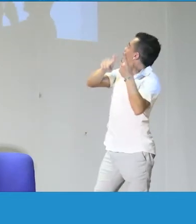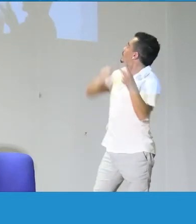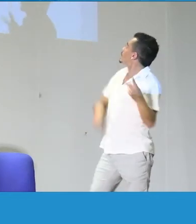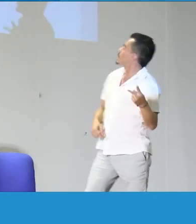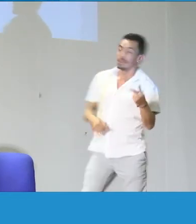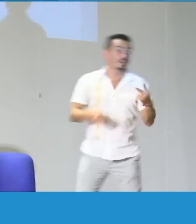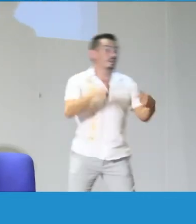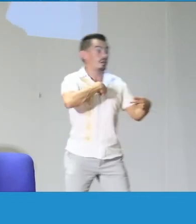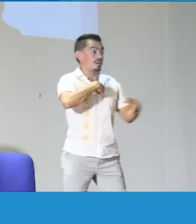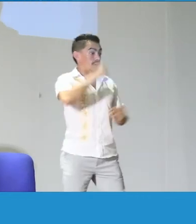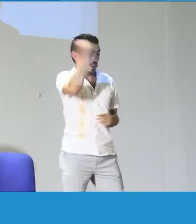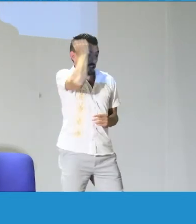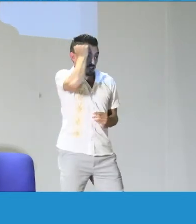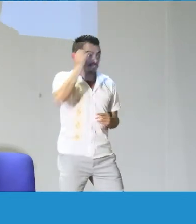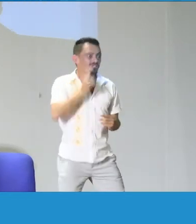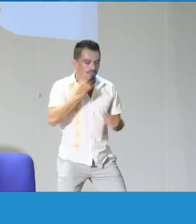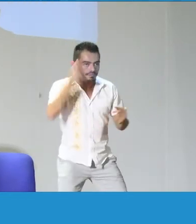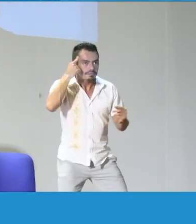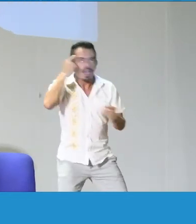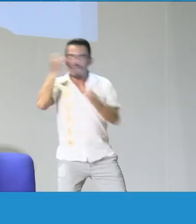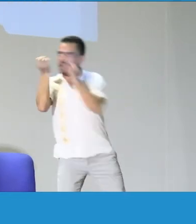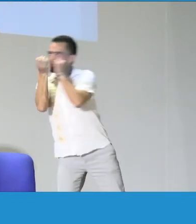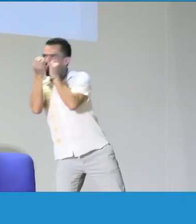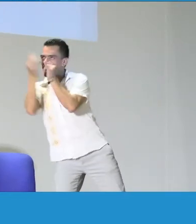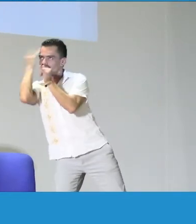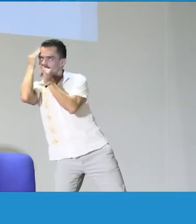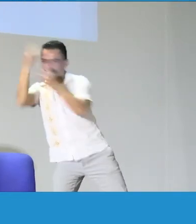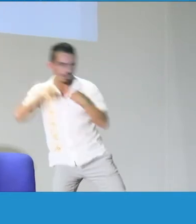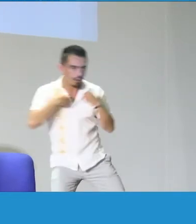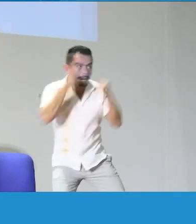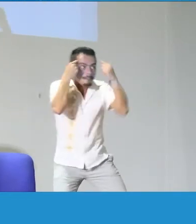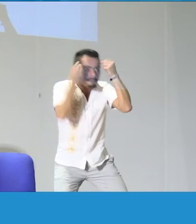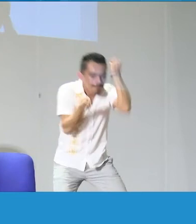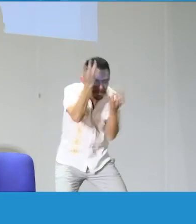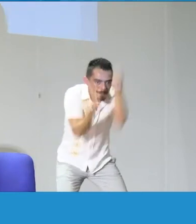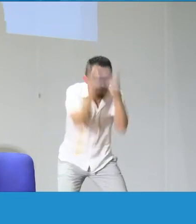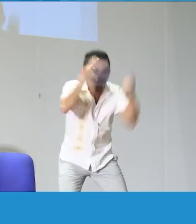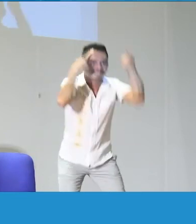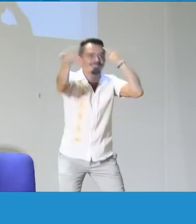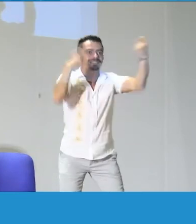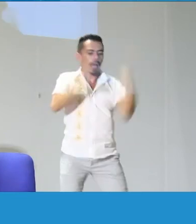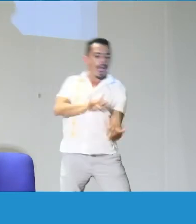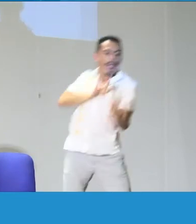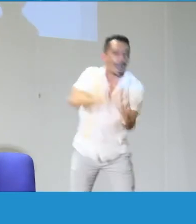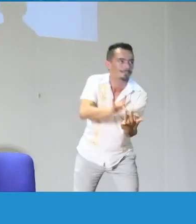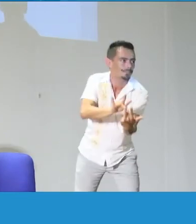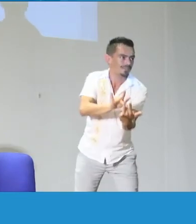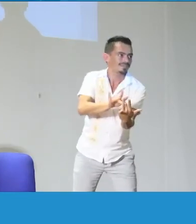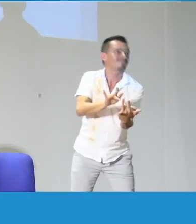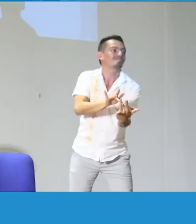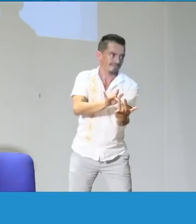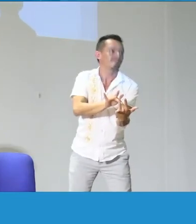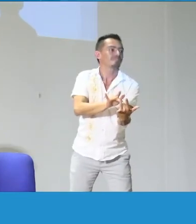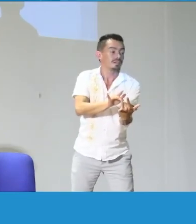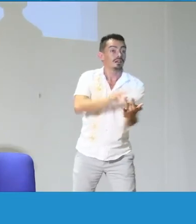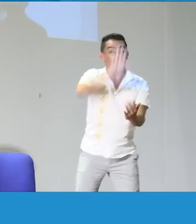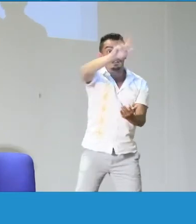¿sí? En la práctica, ¿verdad? Entonces tiene que generar diferentes estrategias pedagógicas